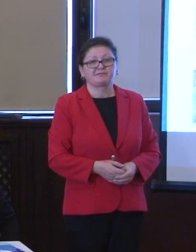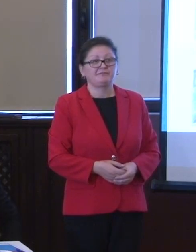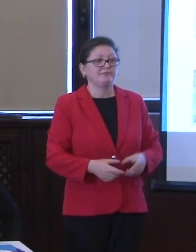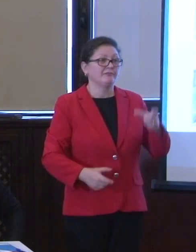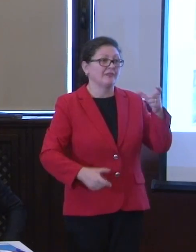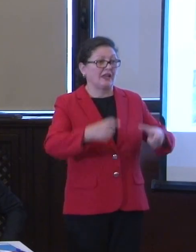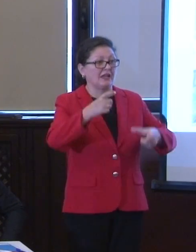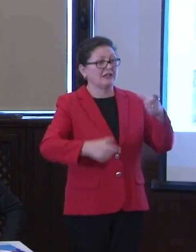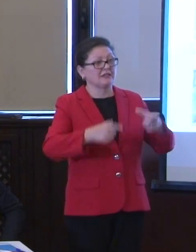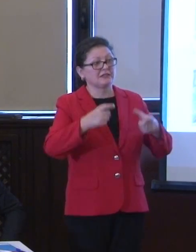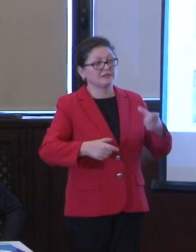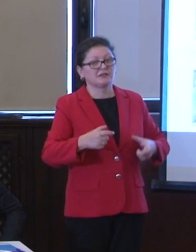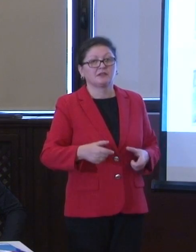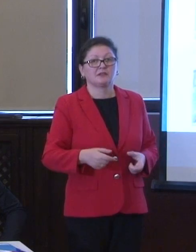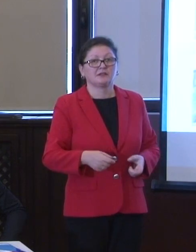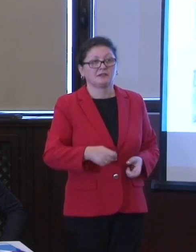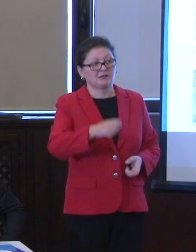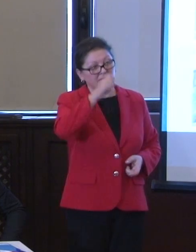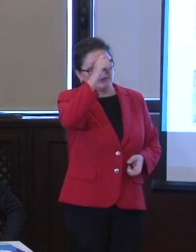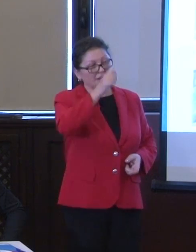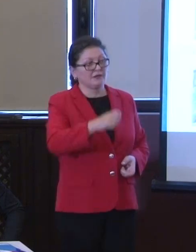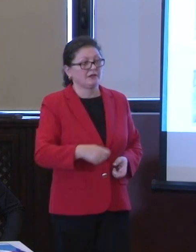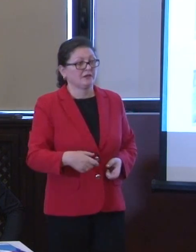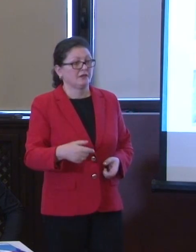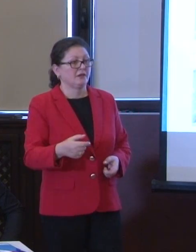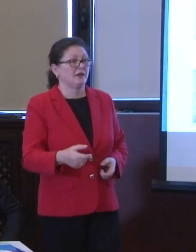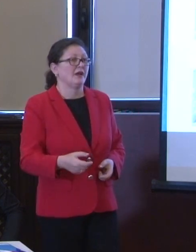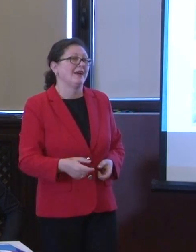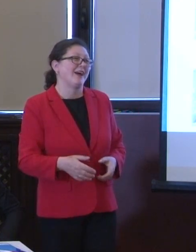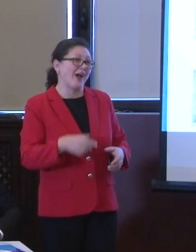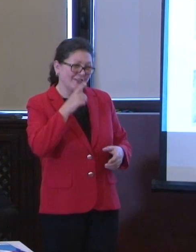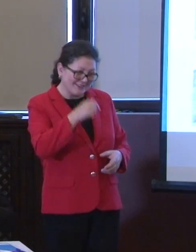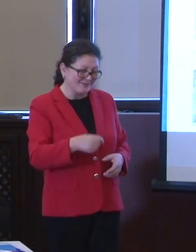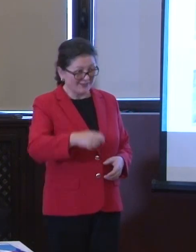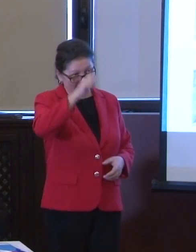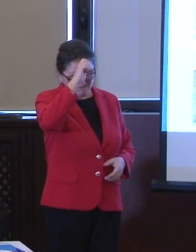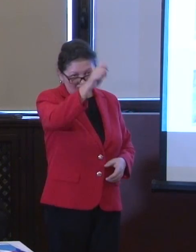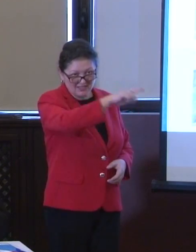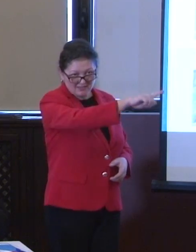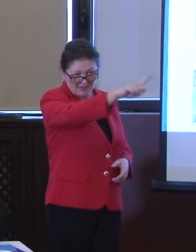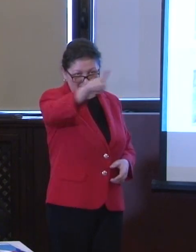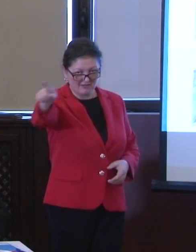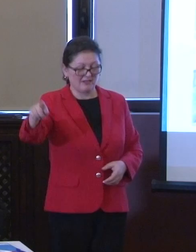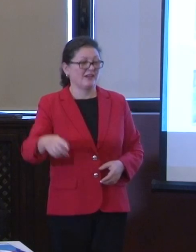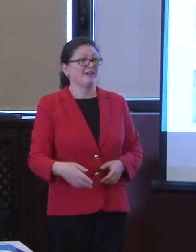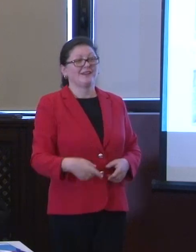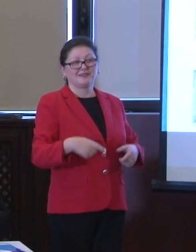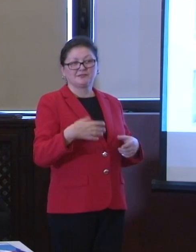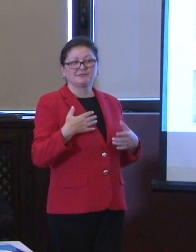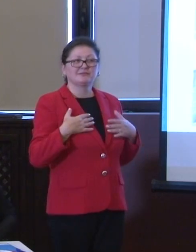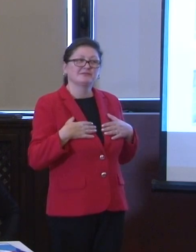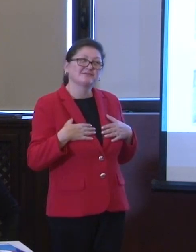Despre respect, eu pot să vă spun decât că vă respect și vă admir pentru tenacitate și pentru